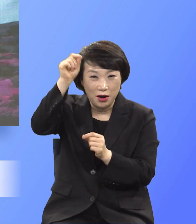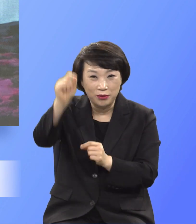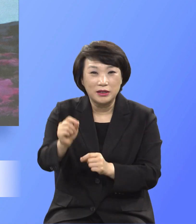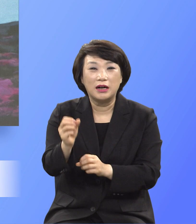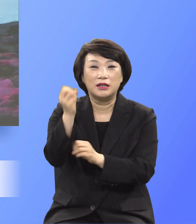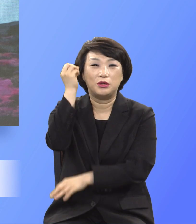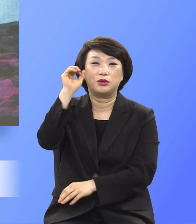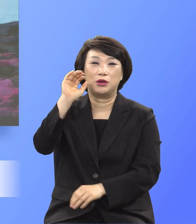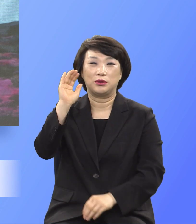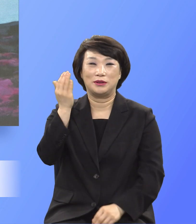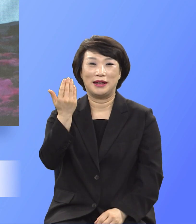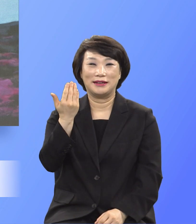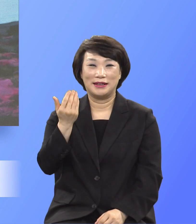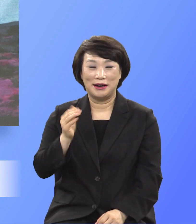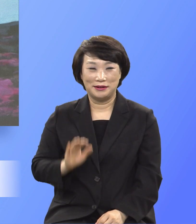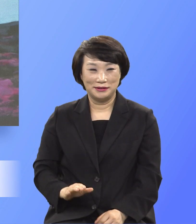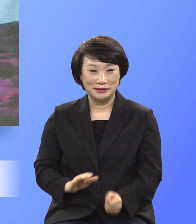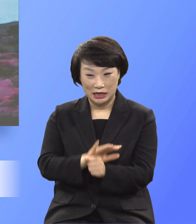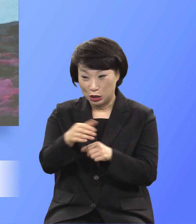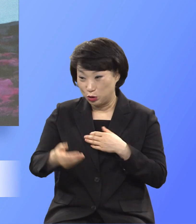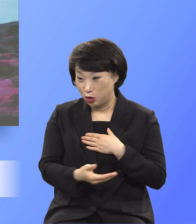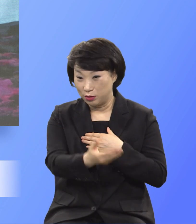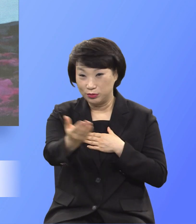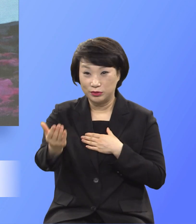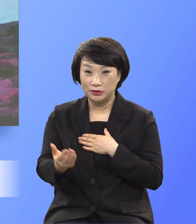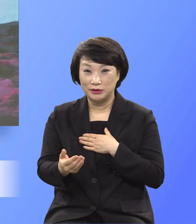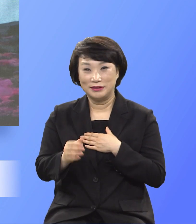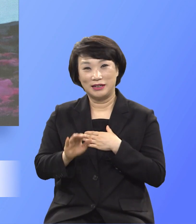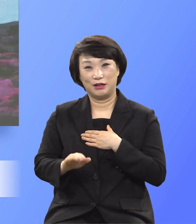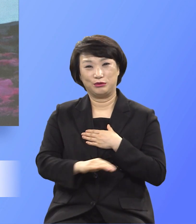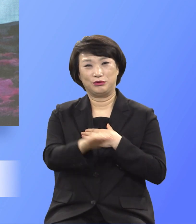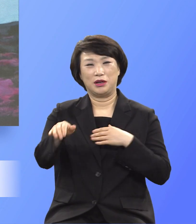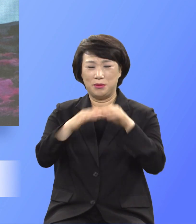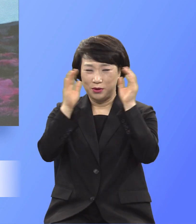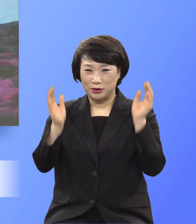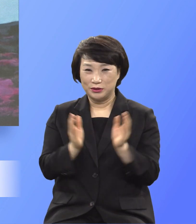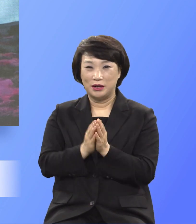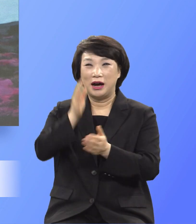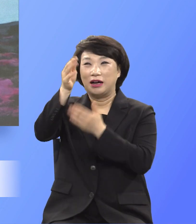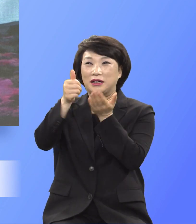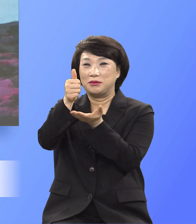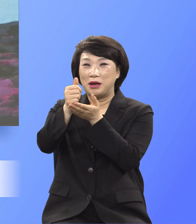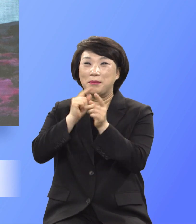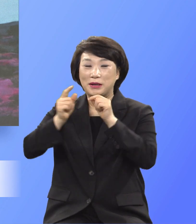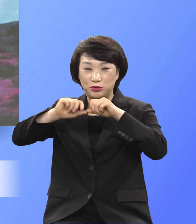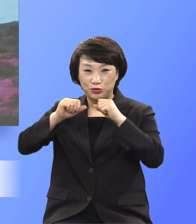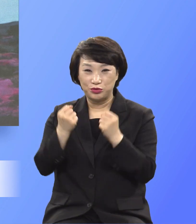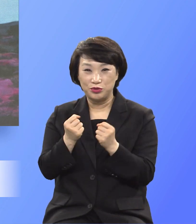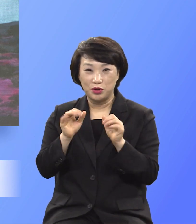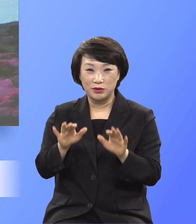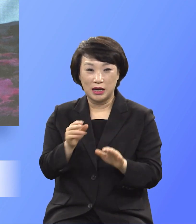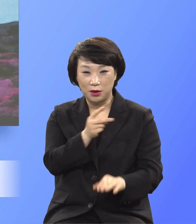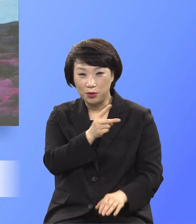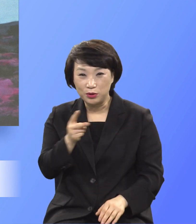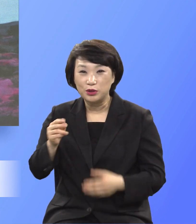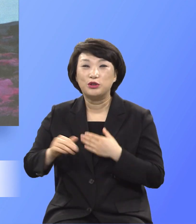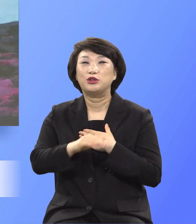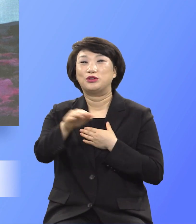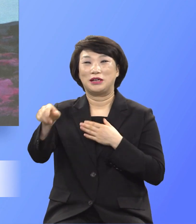사랑하는 여러분 우리는 전부 하나님 말씀에 순종하는 우리의 믿음이요.